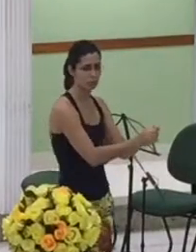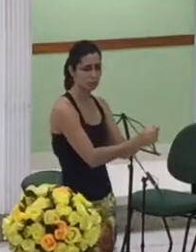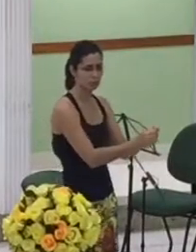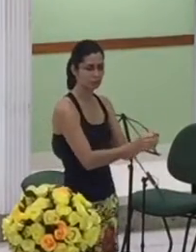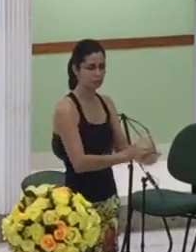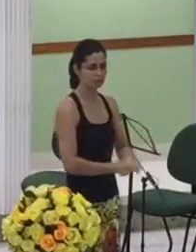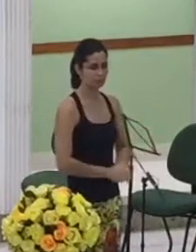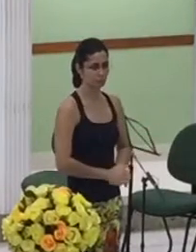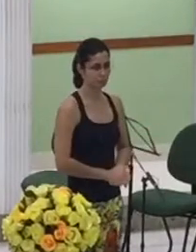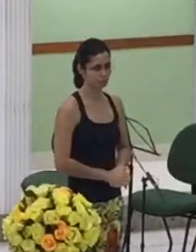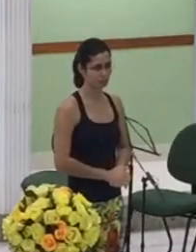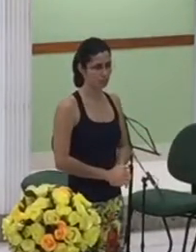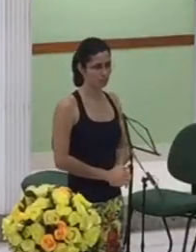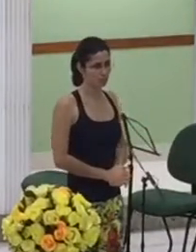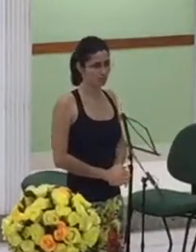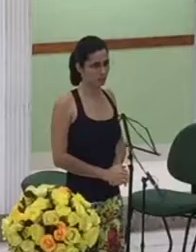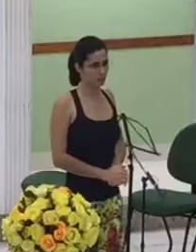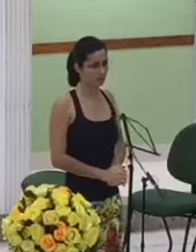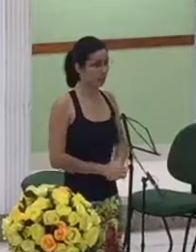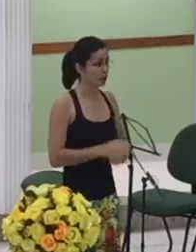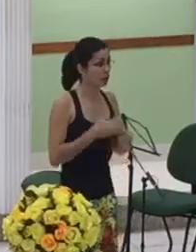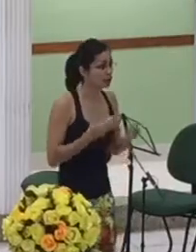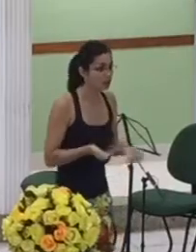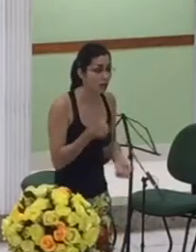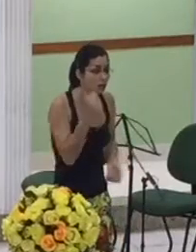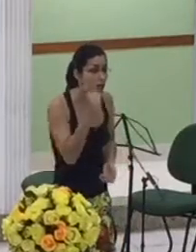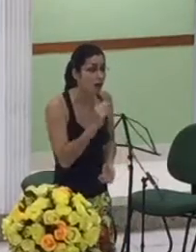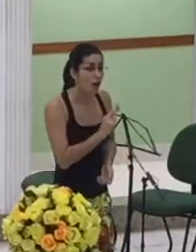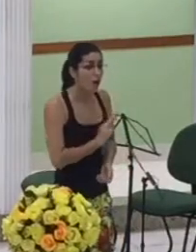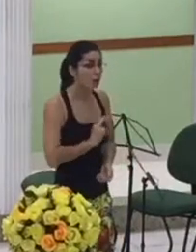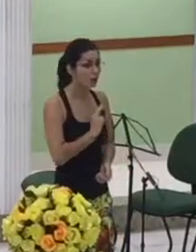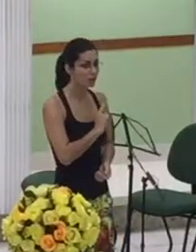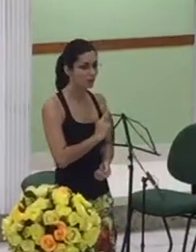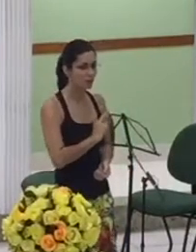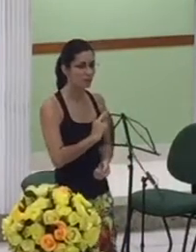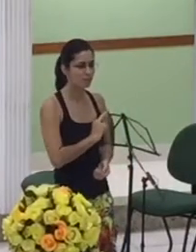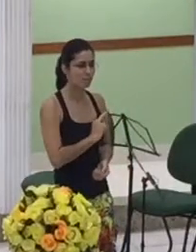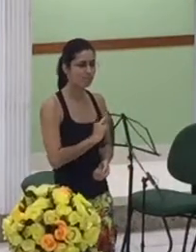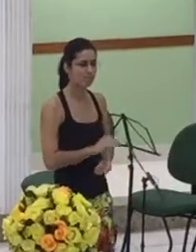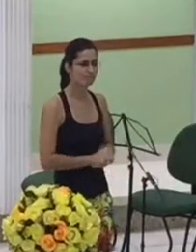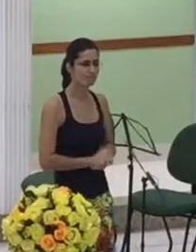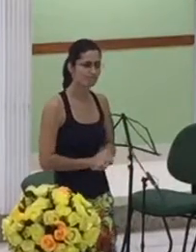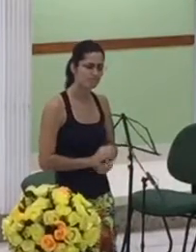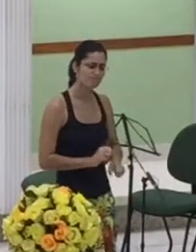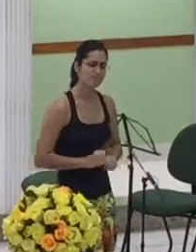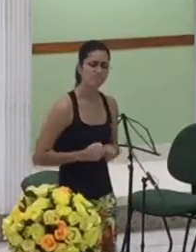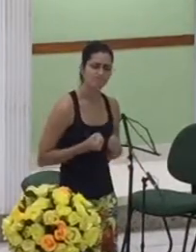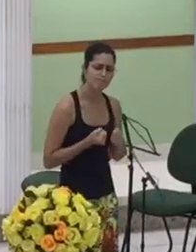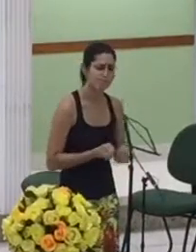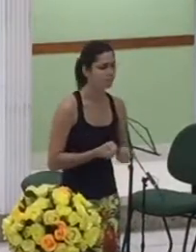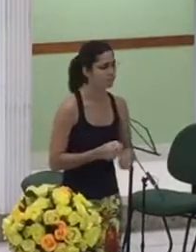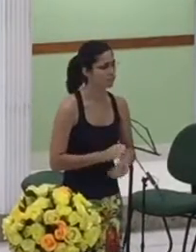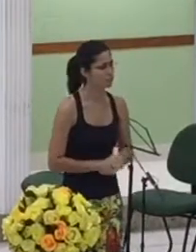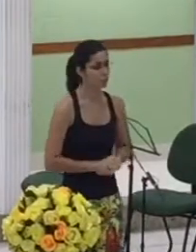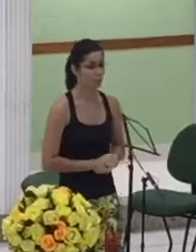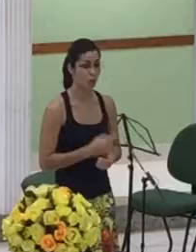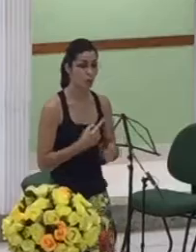e ela então se dedica a aquilo que sobrou a tentar reconstruir aquilo que sobrou de sua família